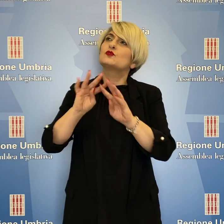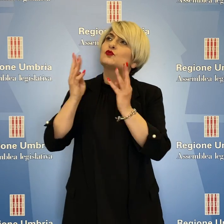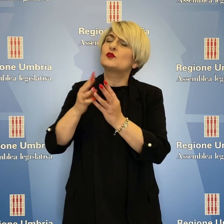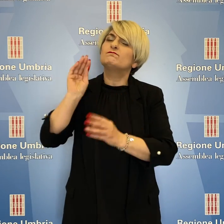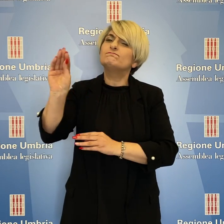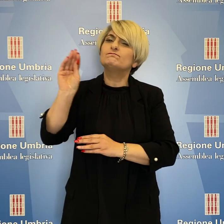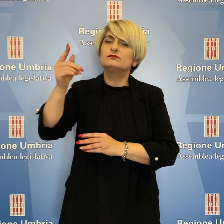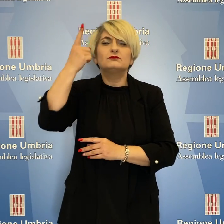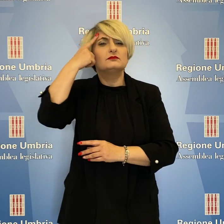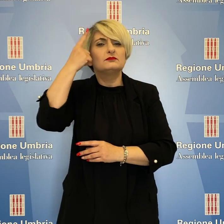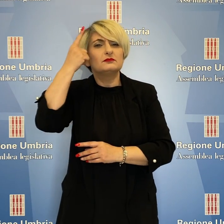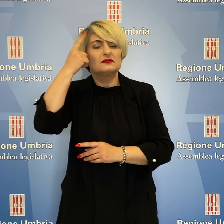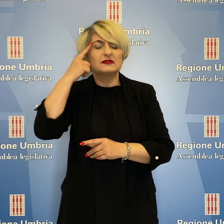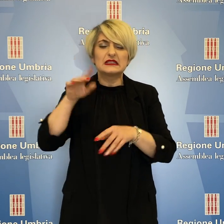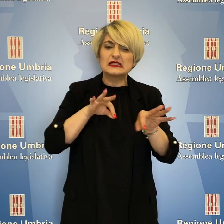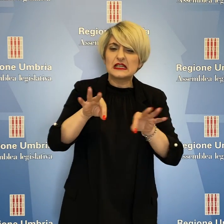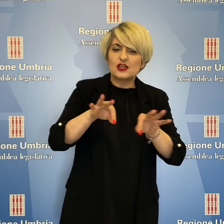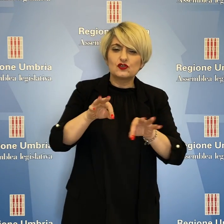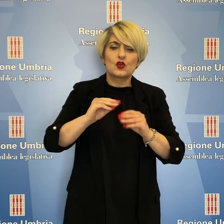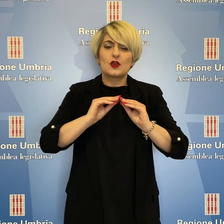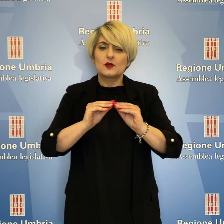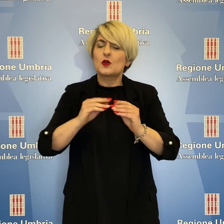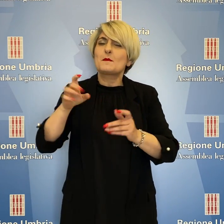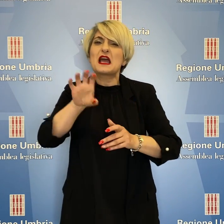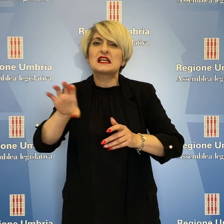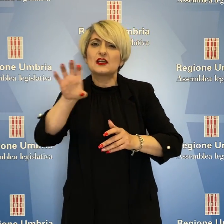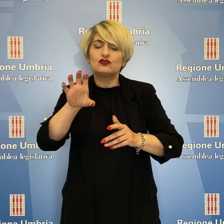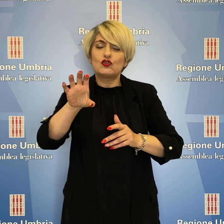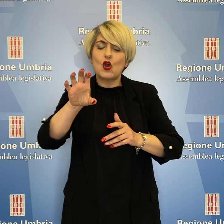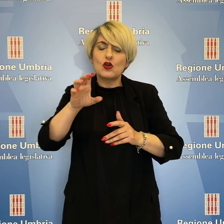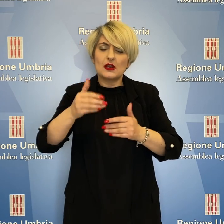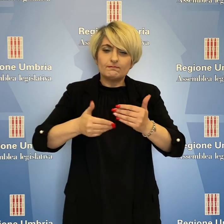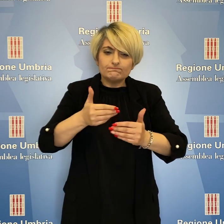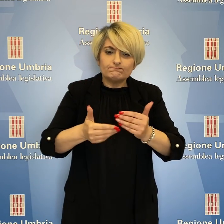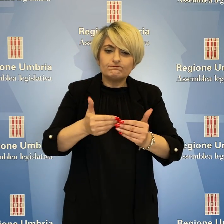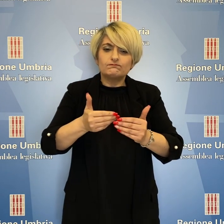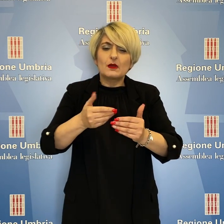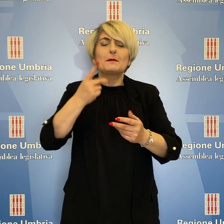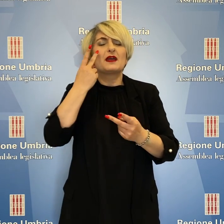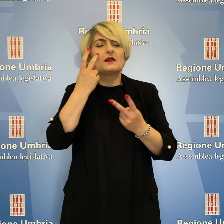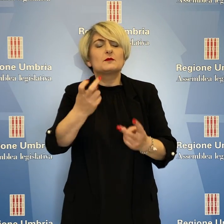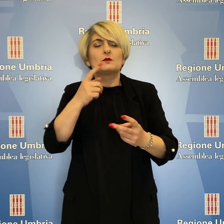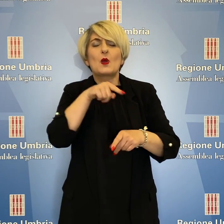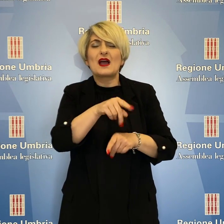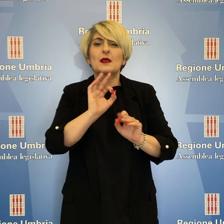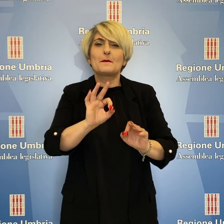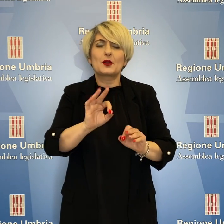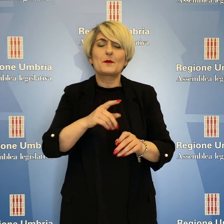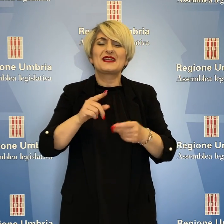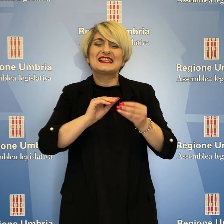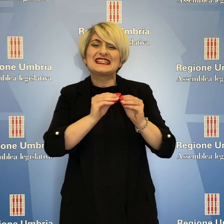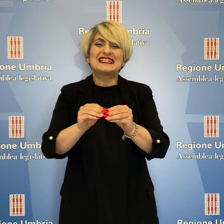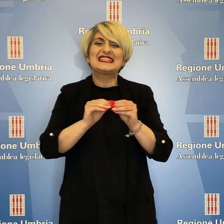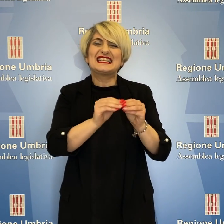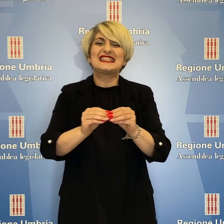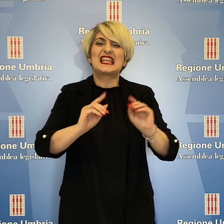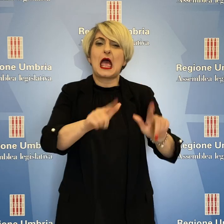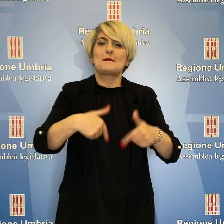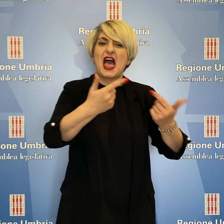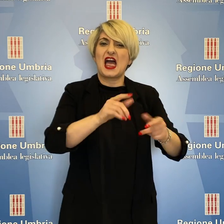Giunta per sapere quali sono le strategie che la regione intende adottare in merito alla gestione del sistema rifiuti, con